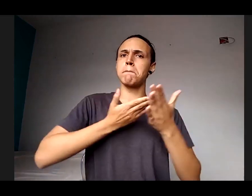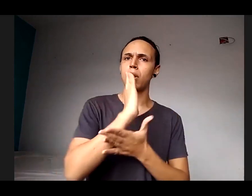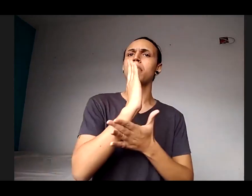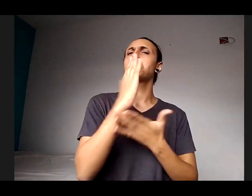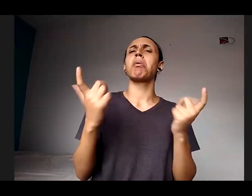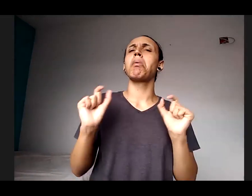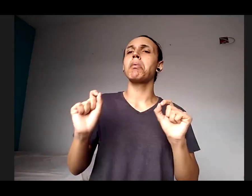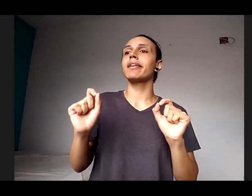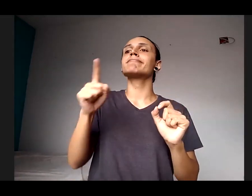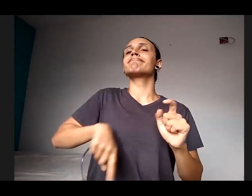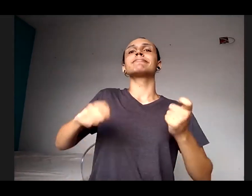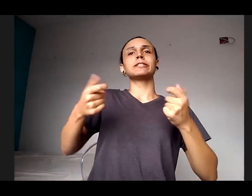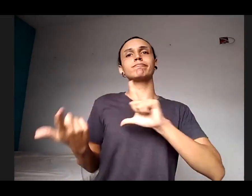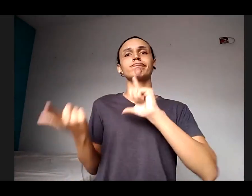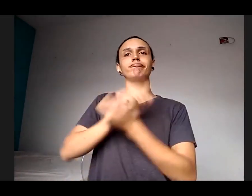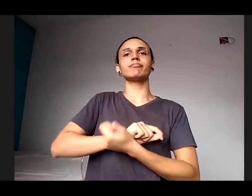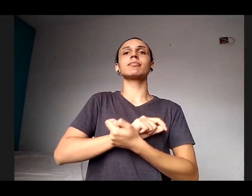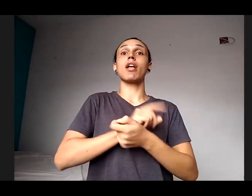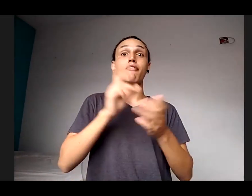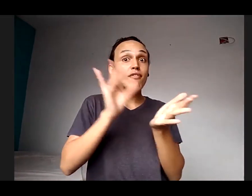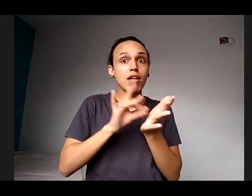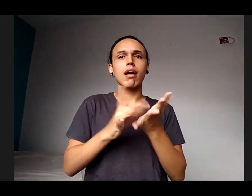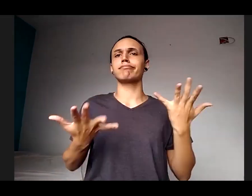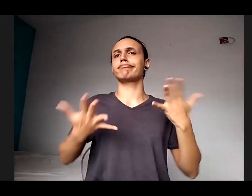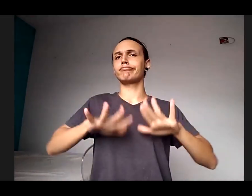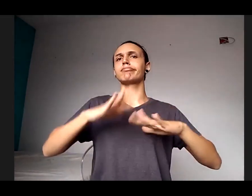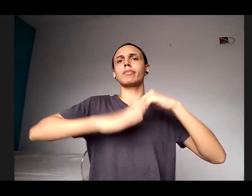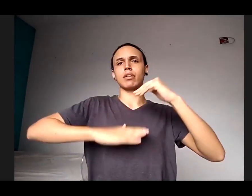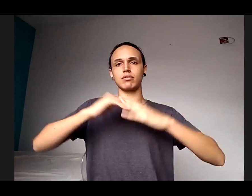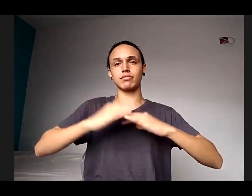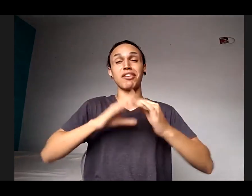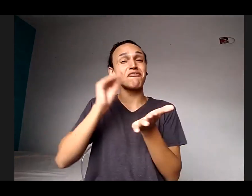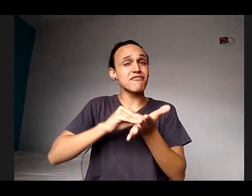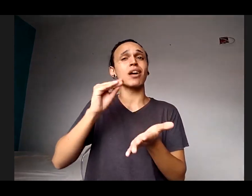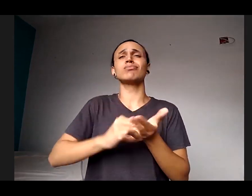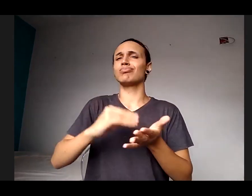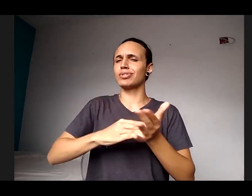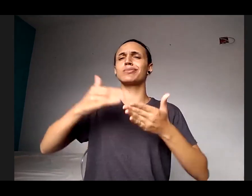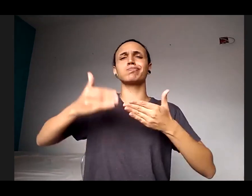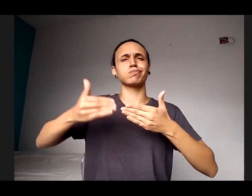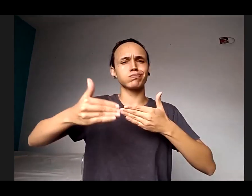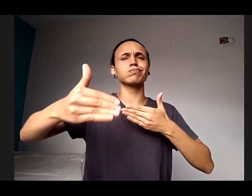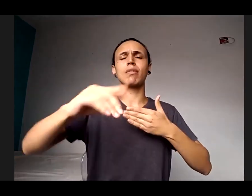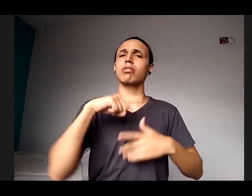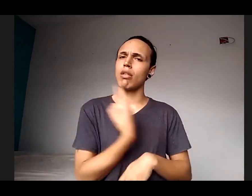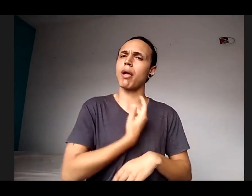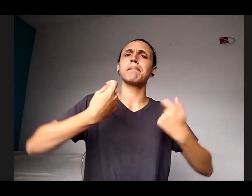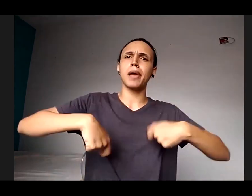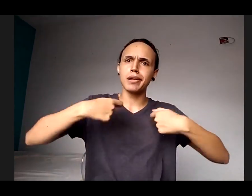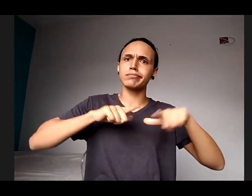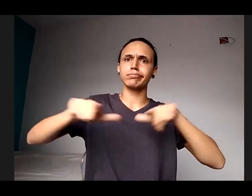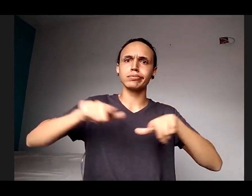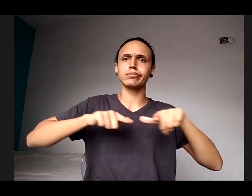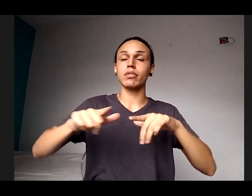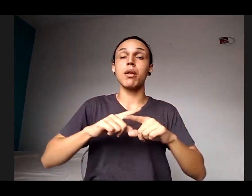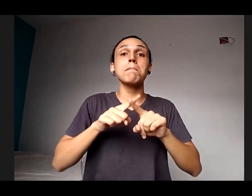Eu acho que a gente tem um caminho à frente aí, a percorrer, sem dúvida, temos algo a trilhar, mas a sensação que eu